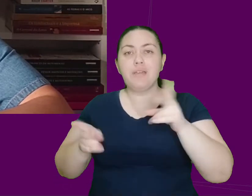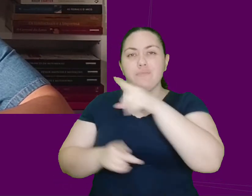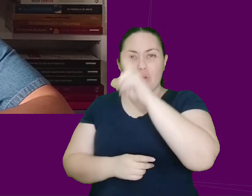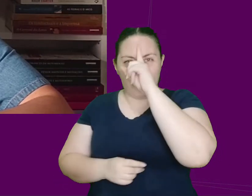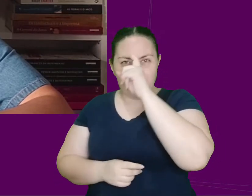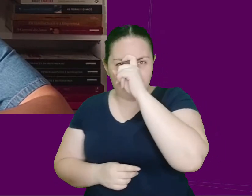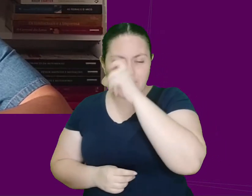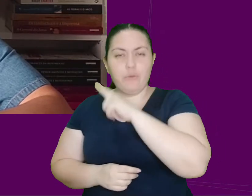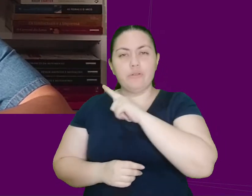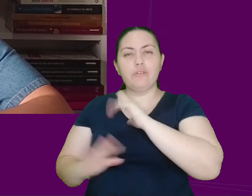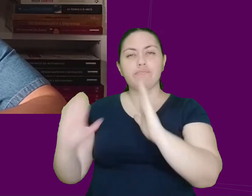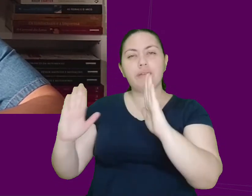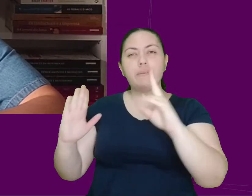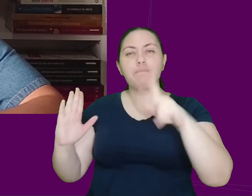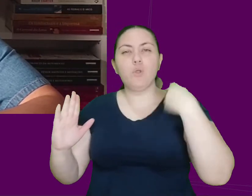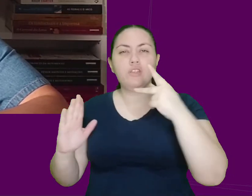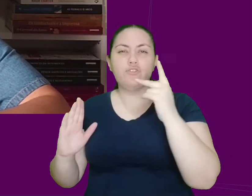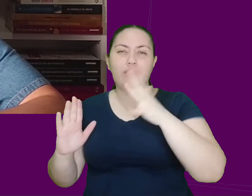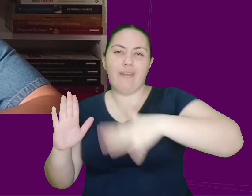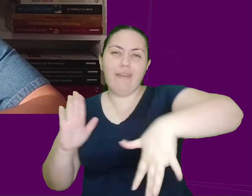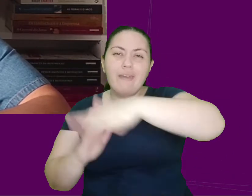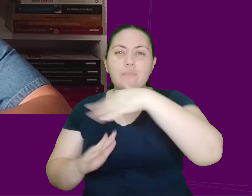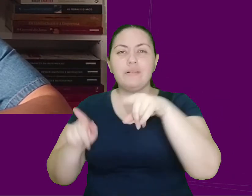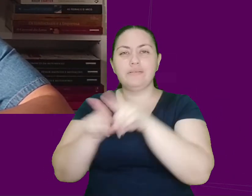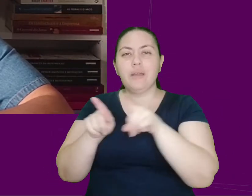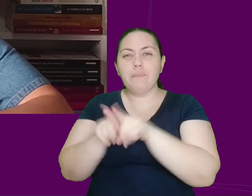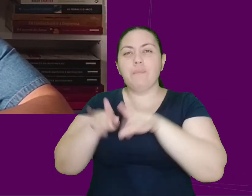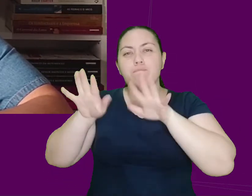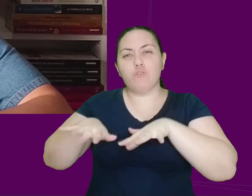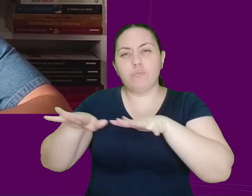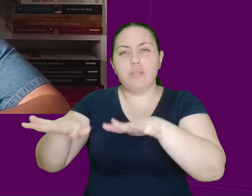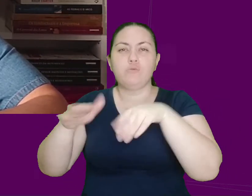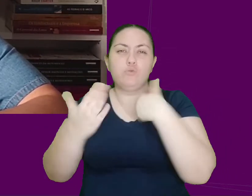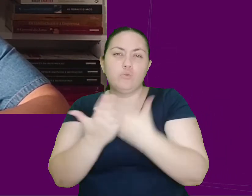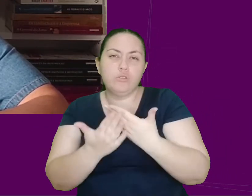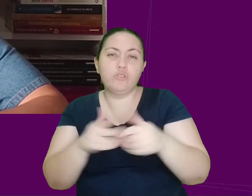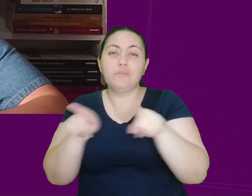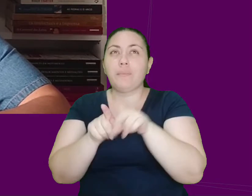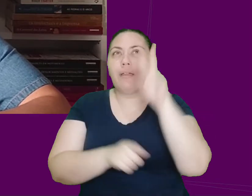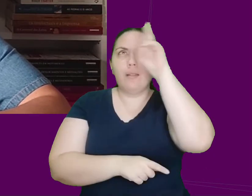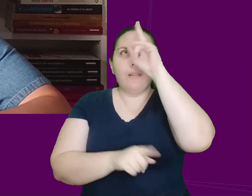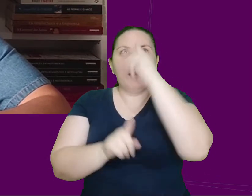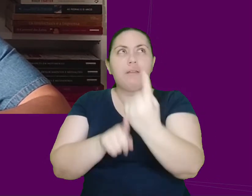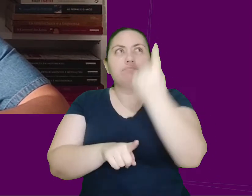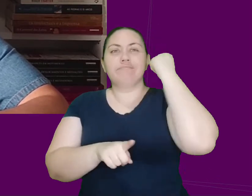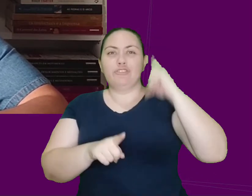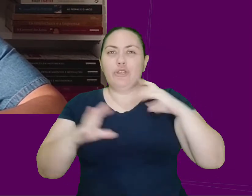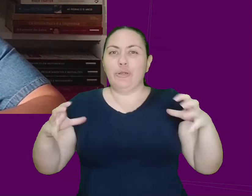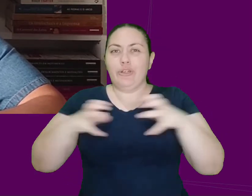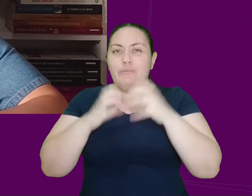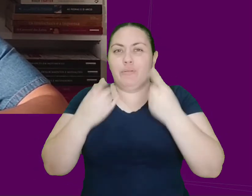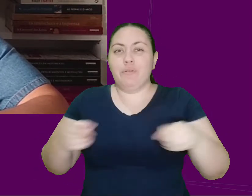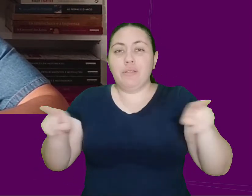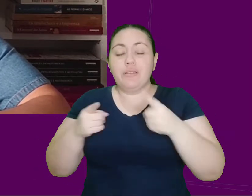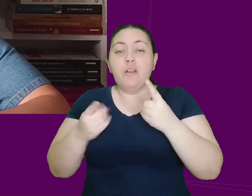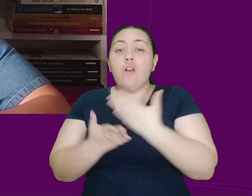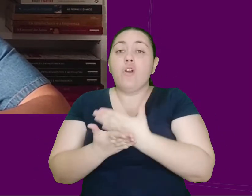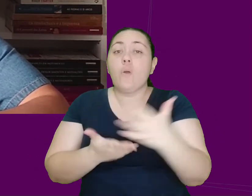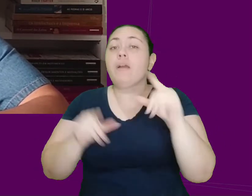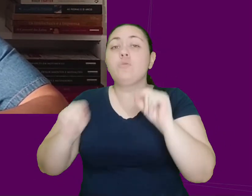da época, o movimento estudantil e lembranças do tempo em que formou uma dupla musical, Marcelo consegue voltar a comer alimentos consistentes, consegue